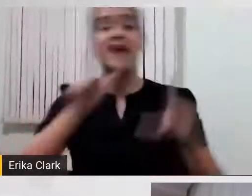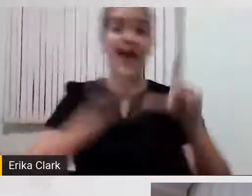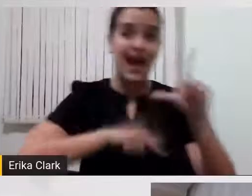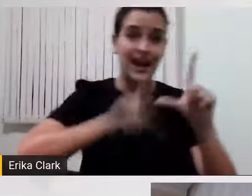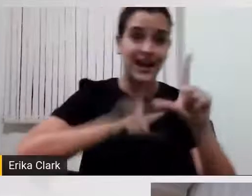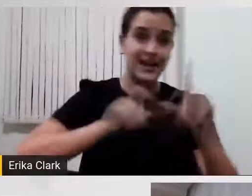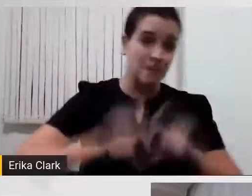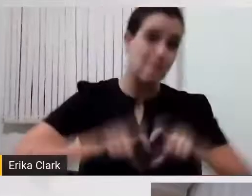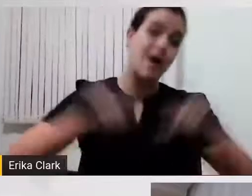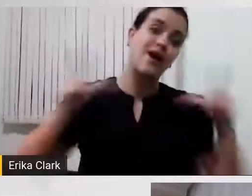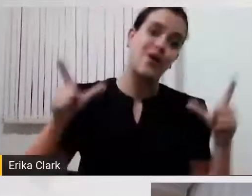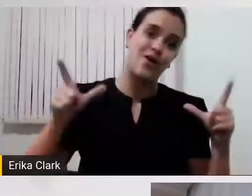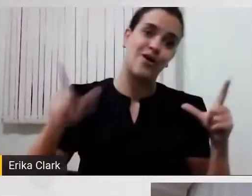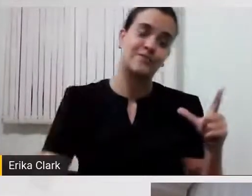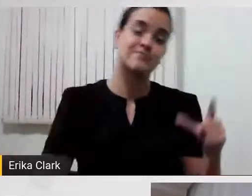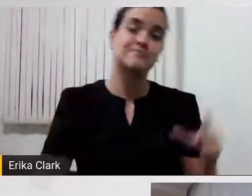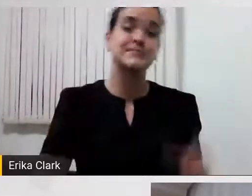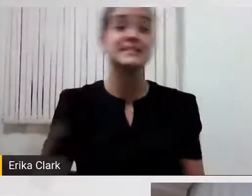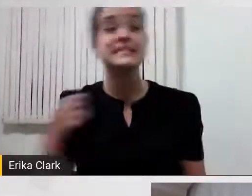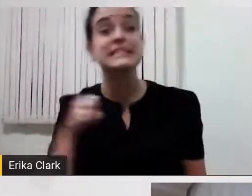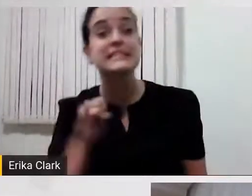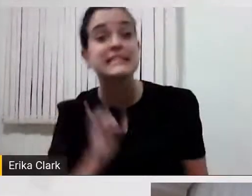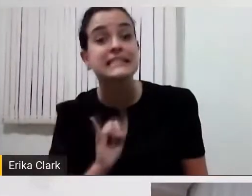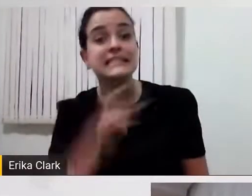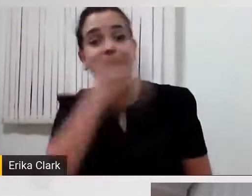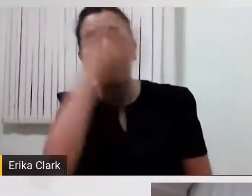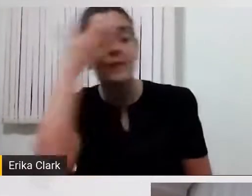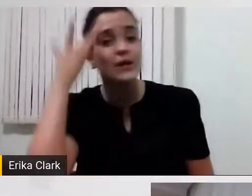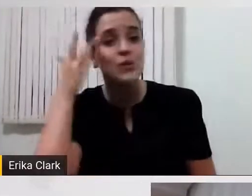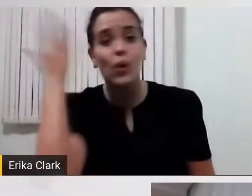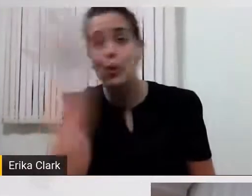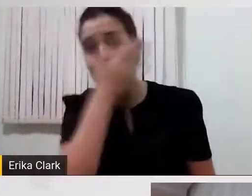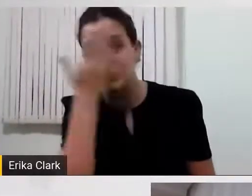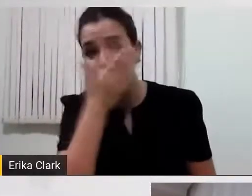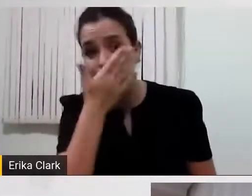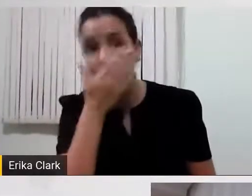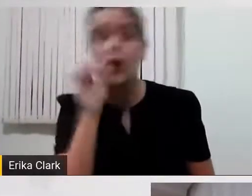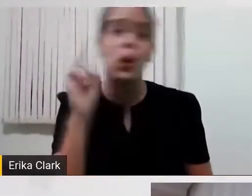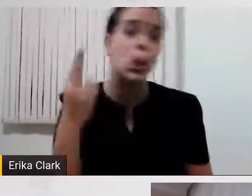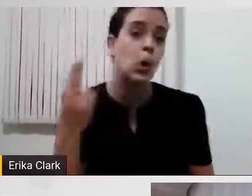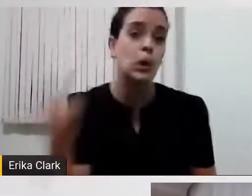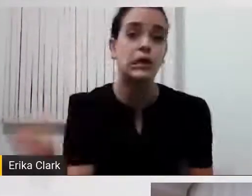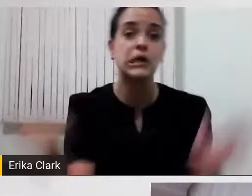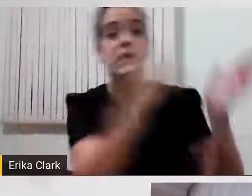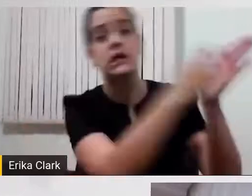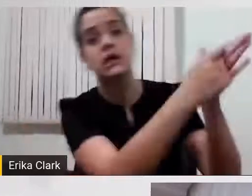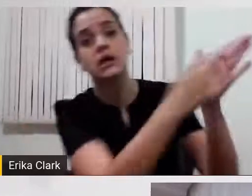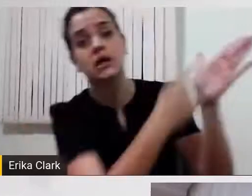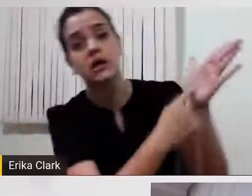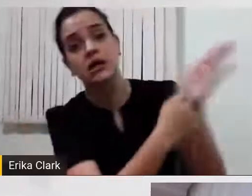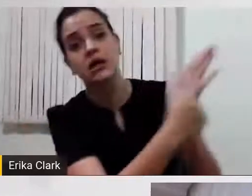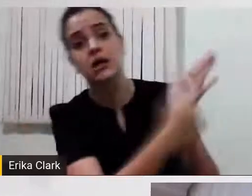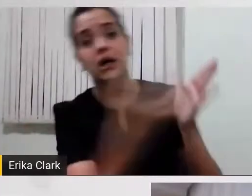não consegue levar a mão? Ou se a pessoa não enxerga os símbolos? Aí a gente vai falar,